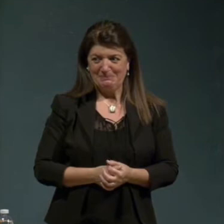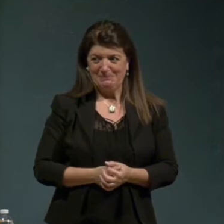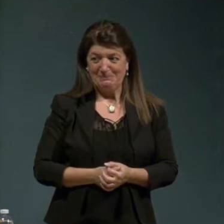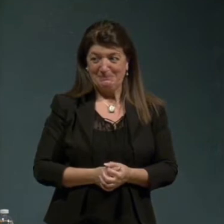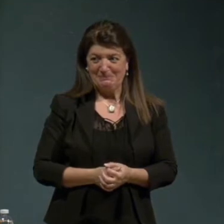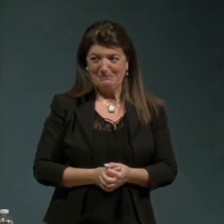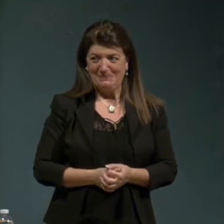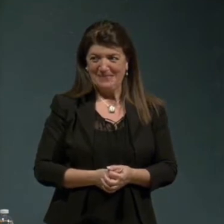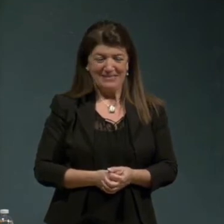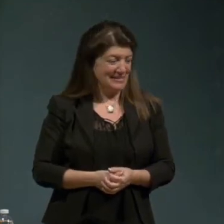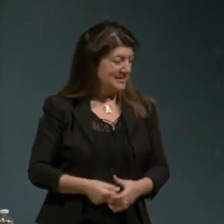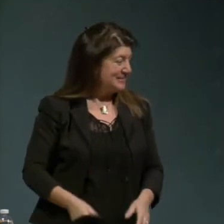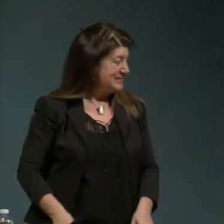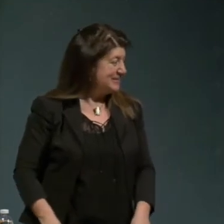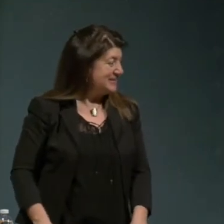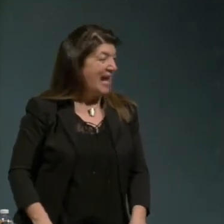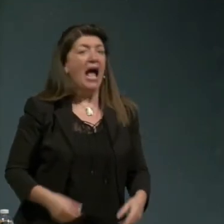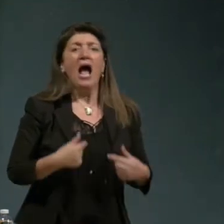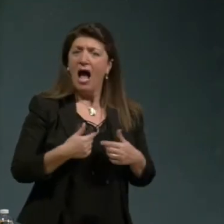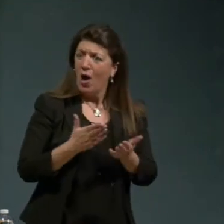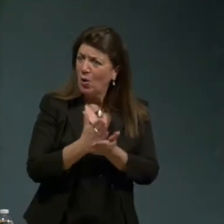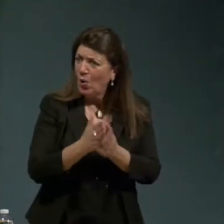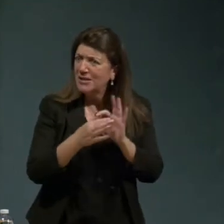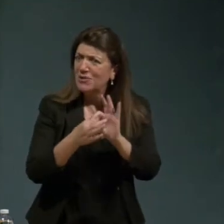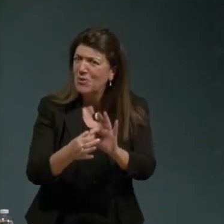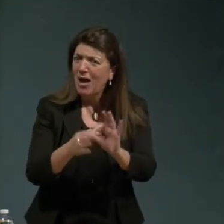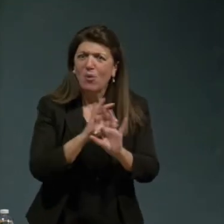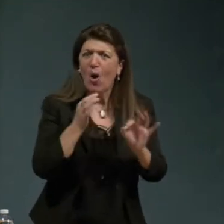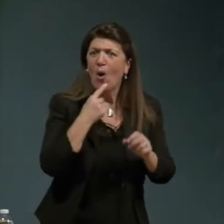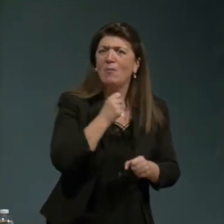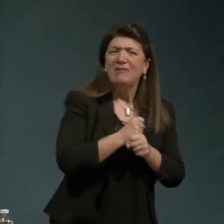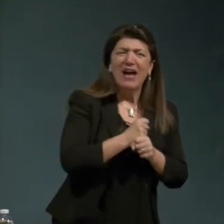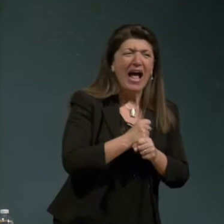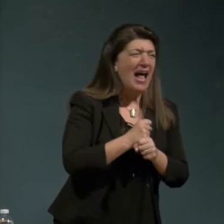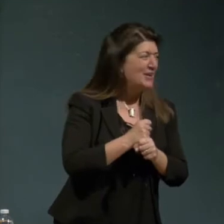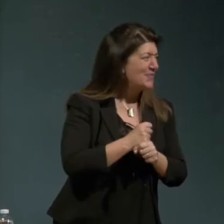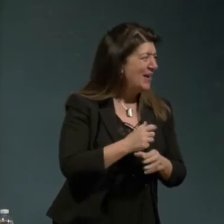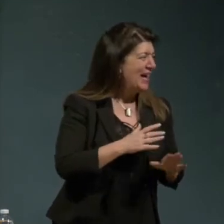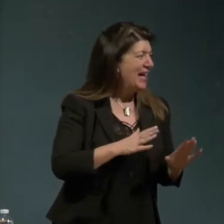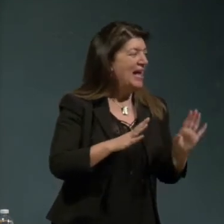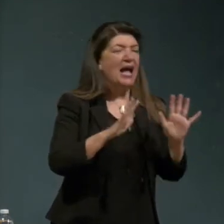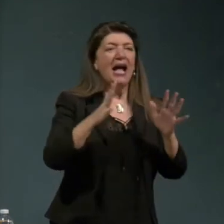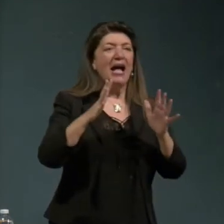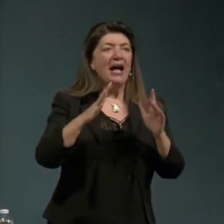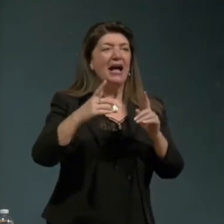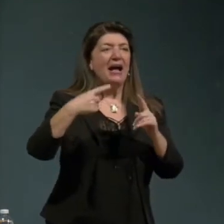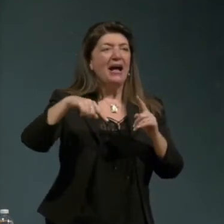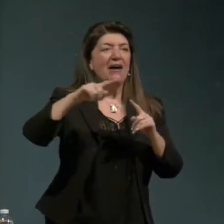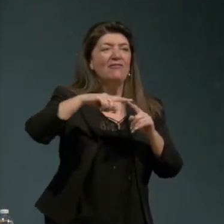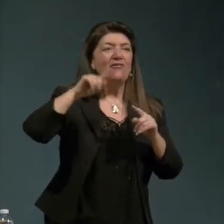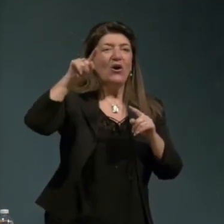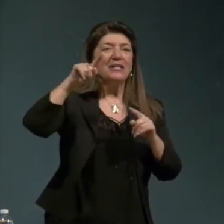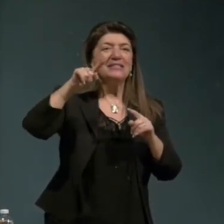ok continuiamo lo scherzo che ha fatto senz'altro Renzo Arbore